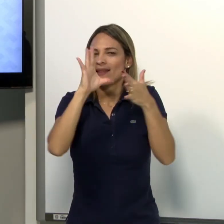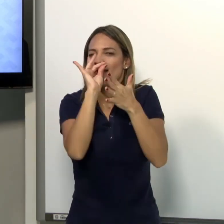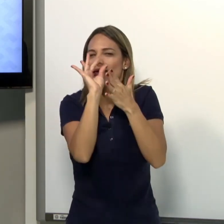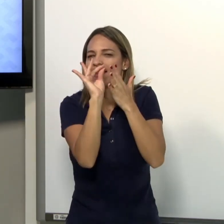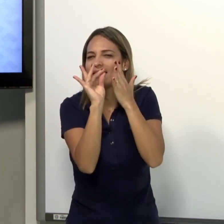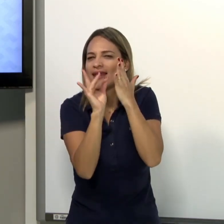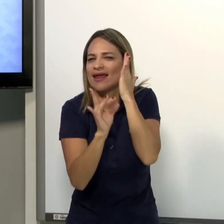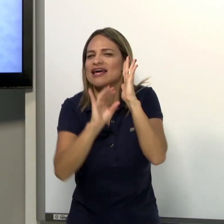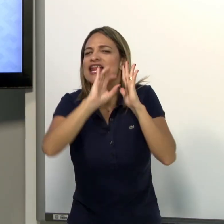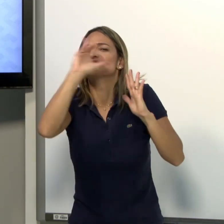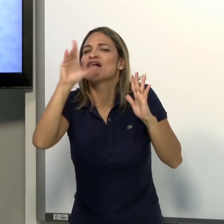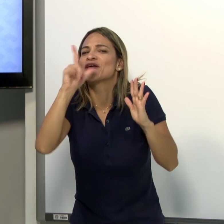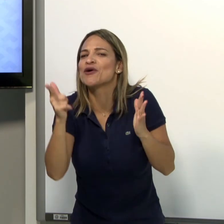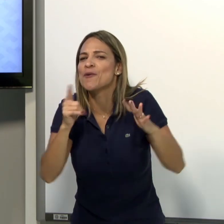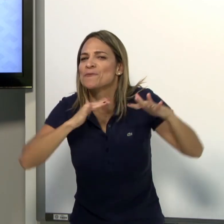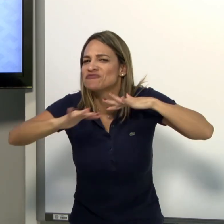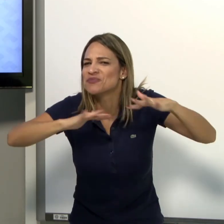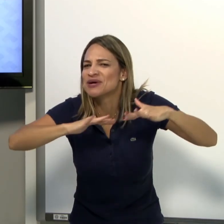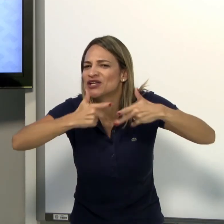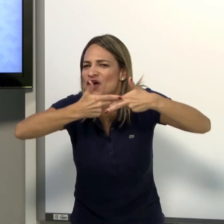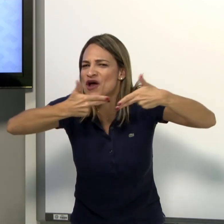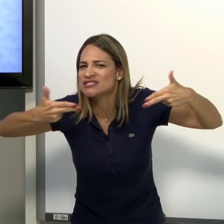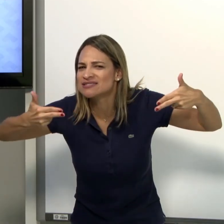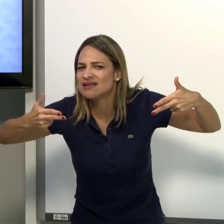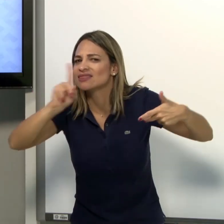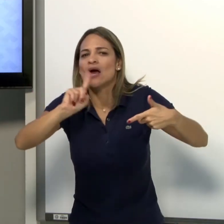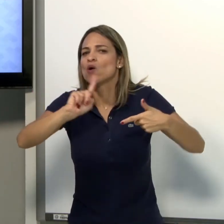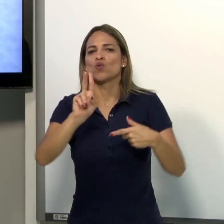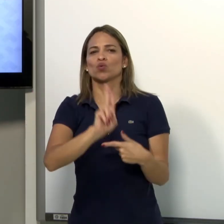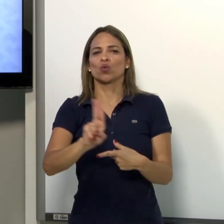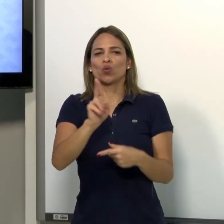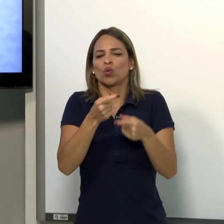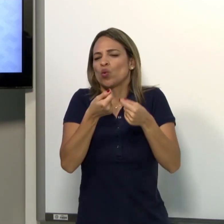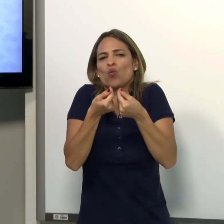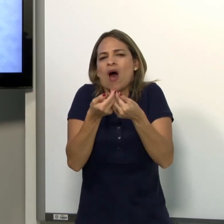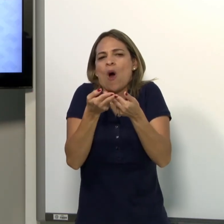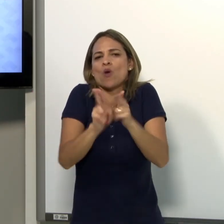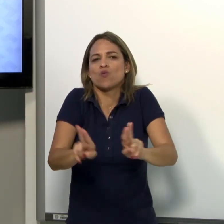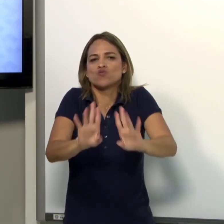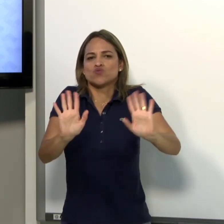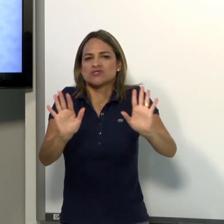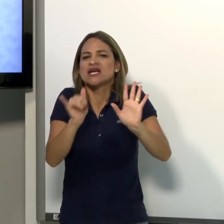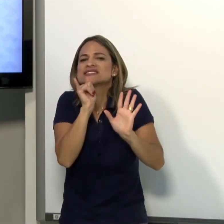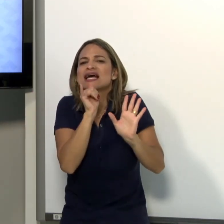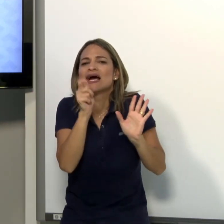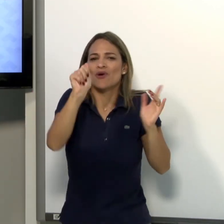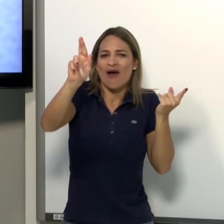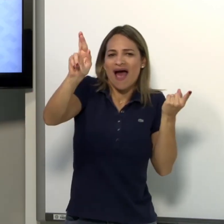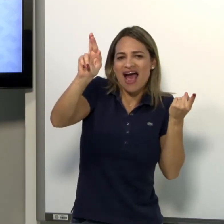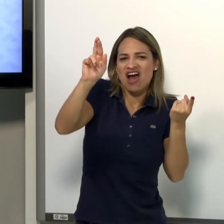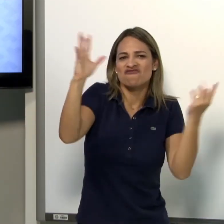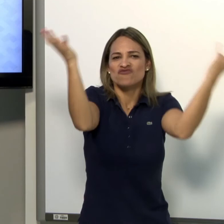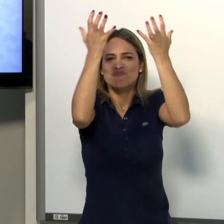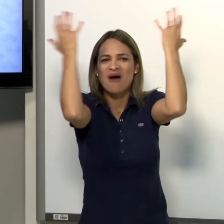fórum também vocês vão refletirem. Darem lá suas opiniões sobre as descrições. Várias coisas que estudamos.